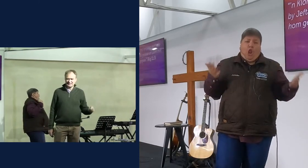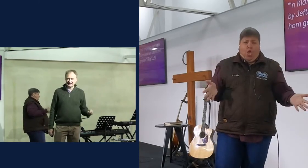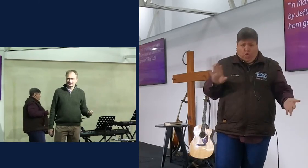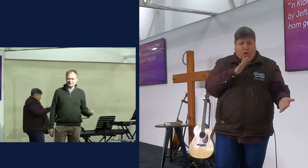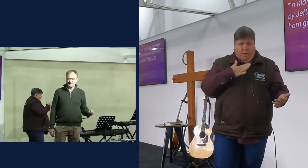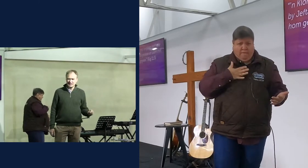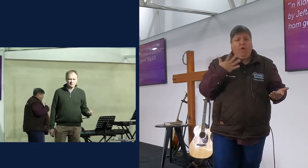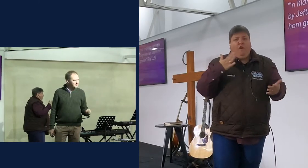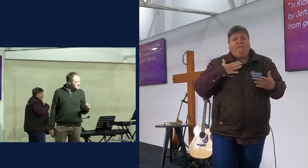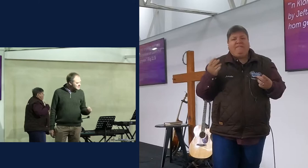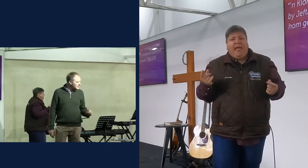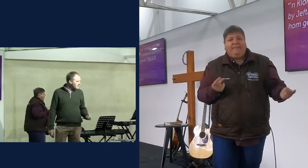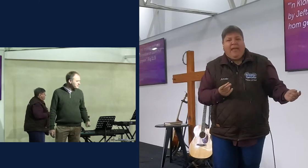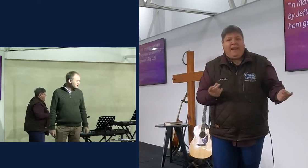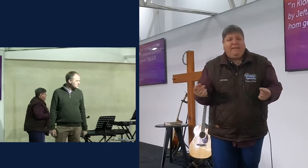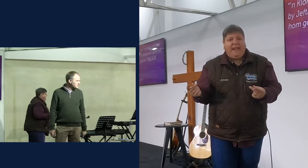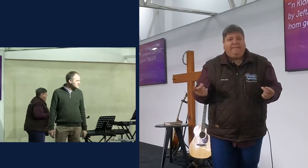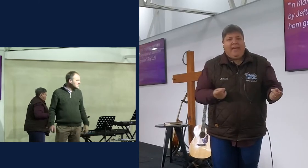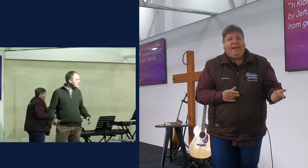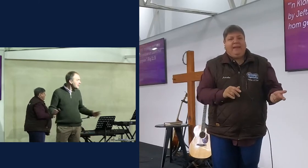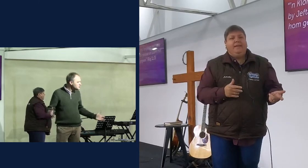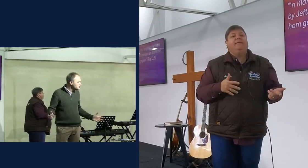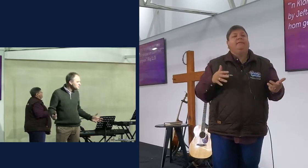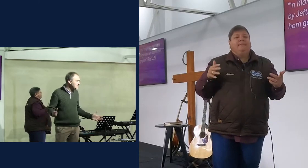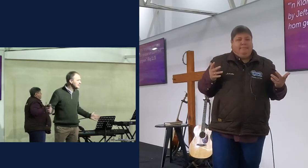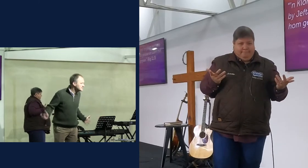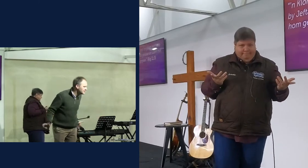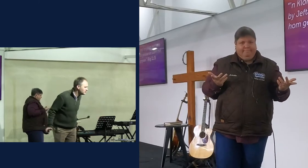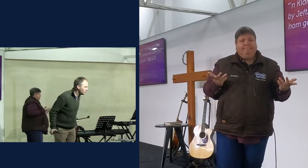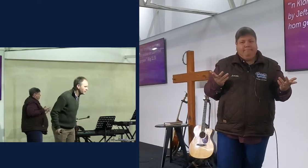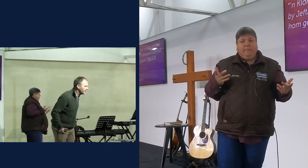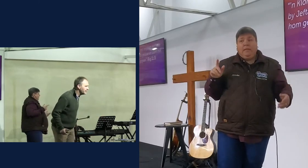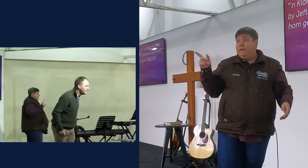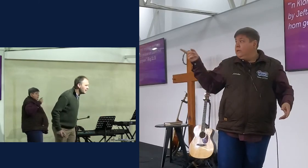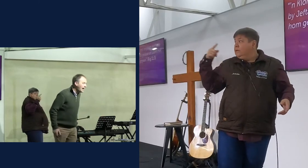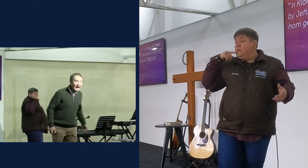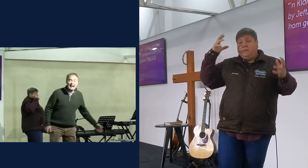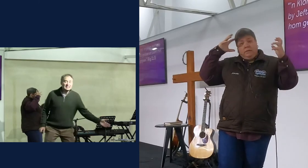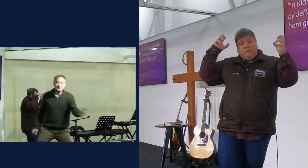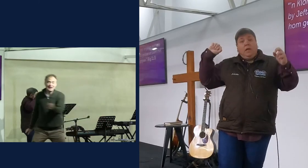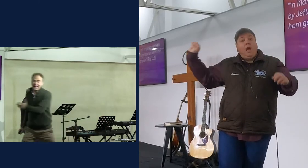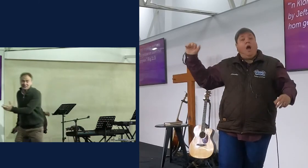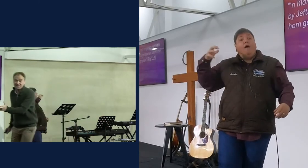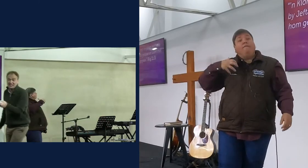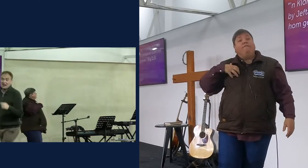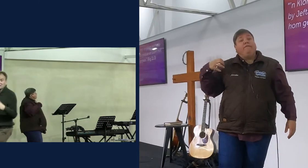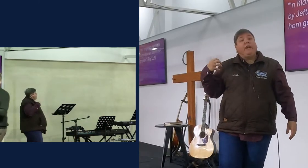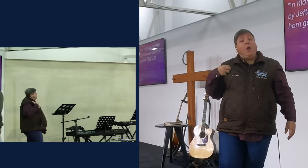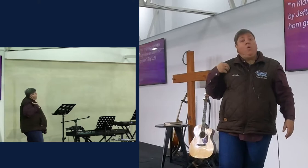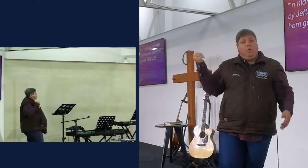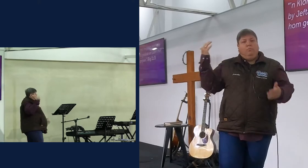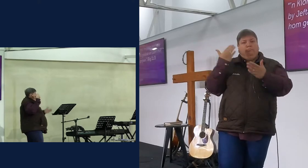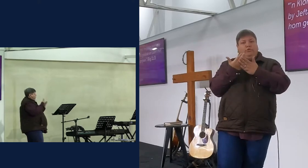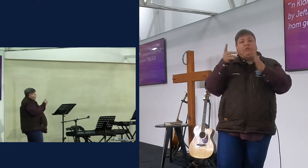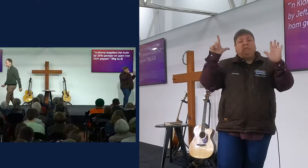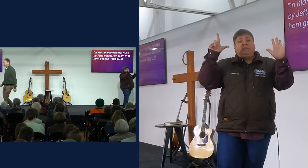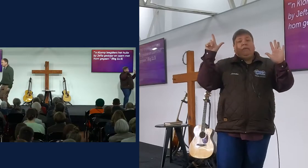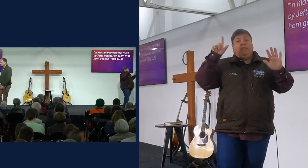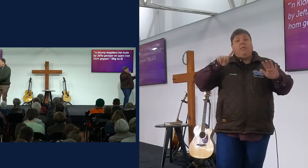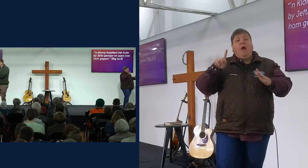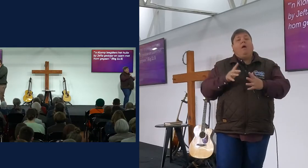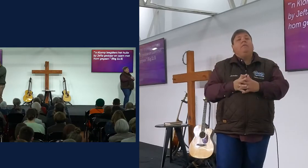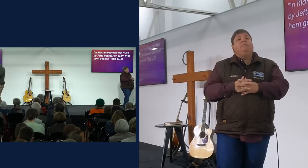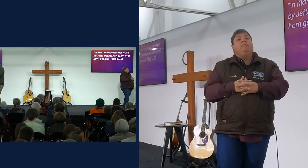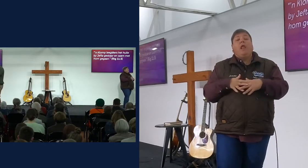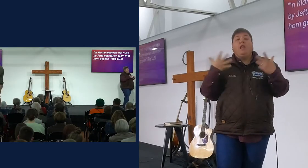die lekkerste ding, maar ek versterer my vrou so, want sy kan niks doen, vir die hele 7 dagen nie, ek denk wie aan alles wat ek kan gaan doen, wat ek nie gewoonlik tijd het vir nie,